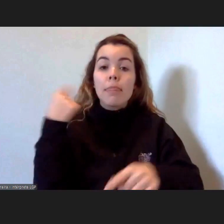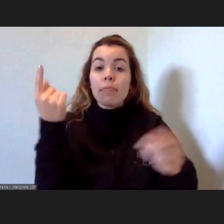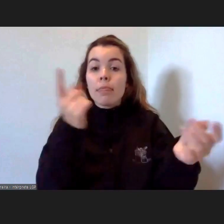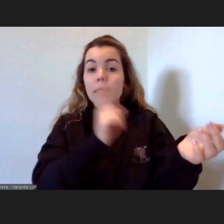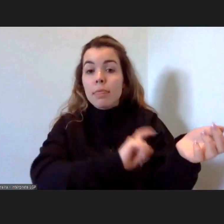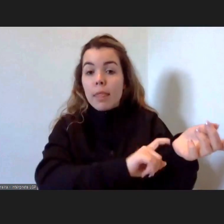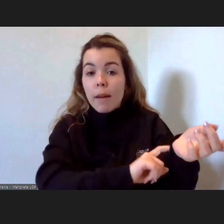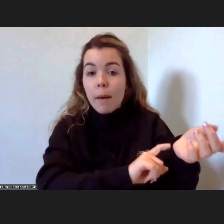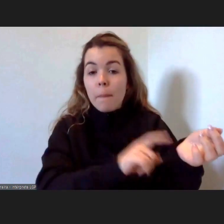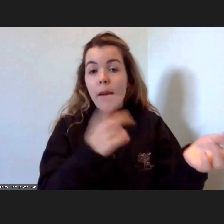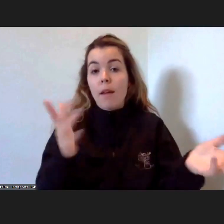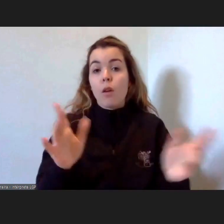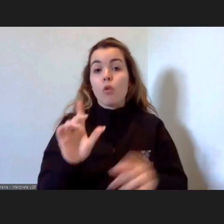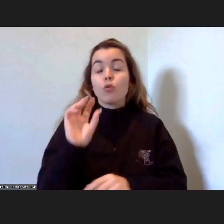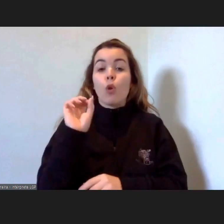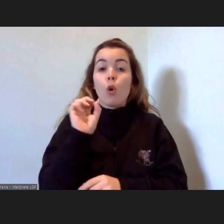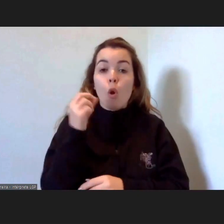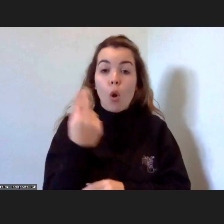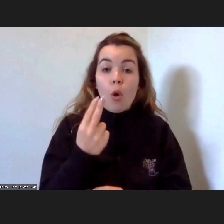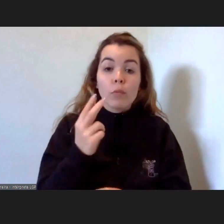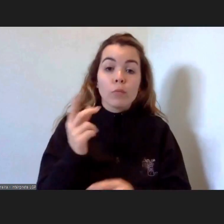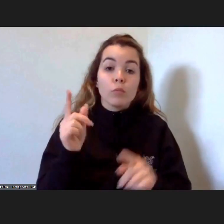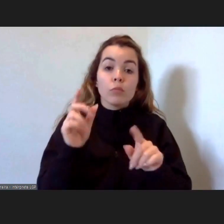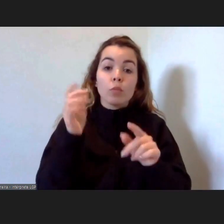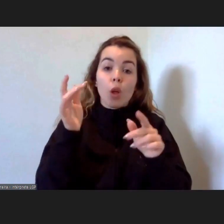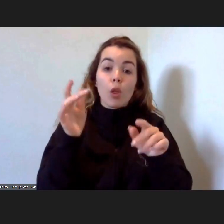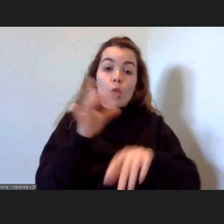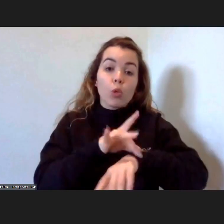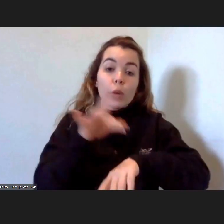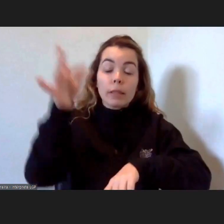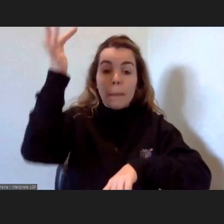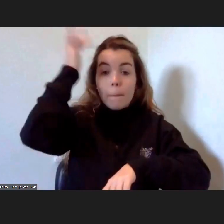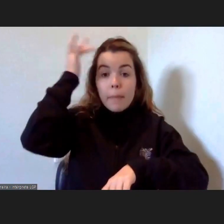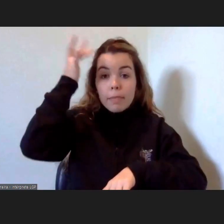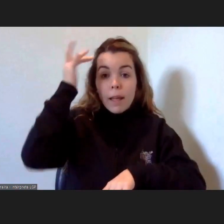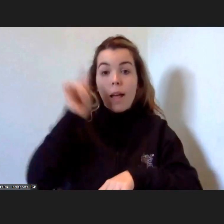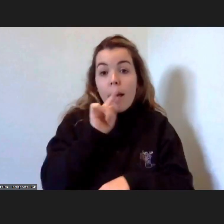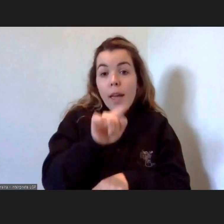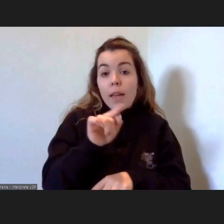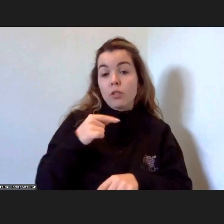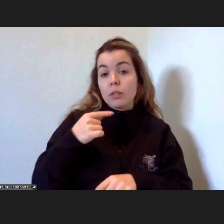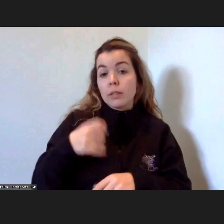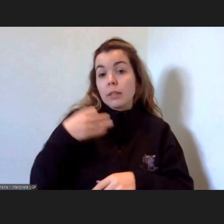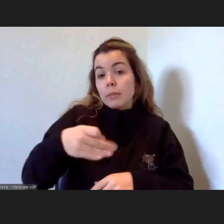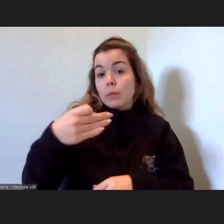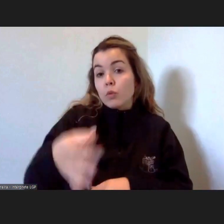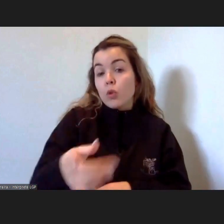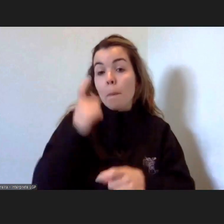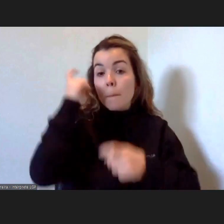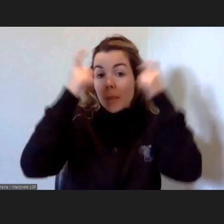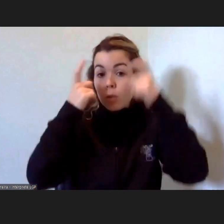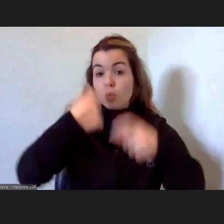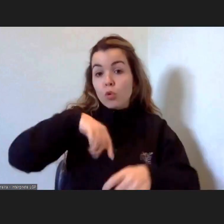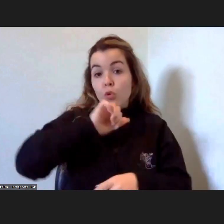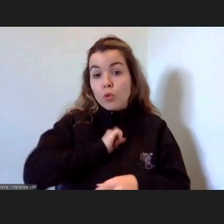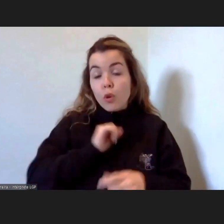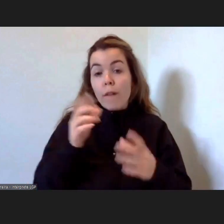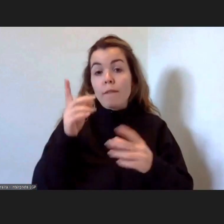doença qualquer com a doença mental também é este sempre o racional não é? de viver